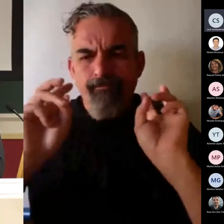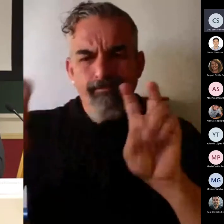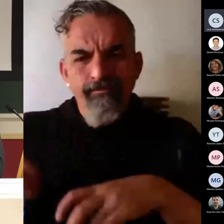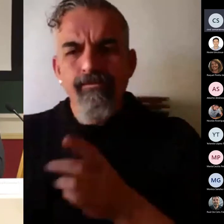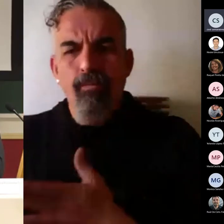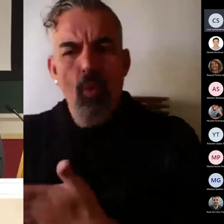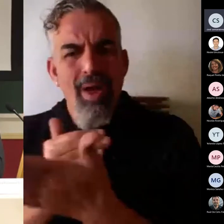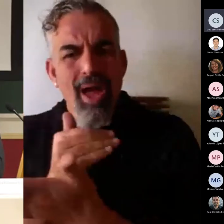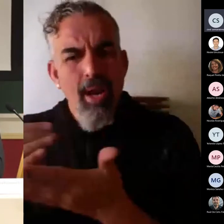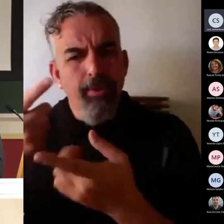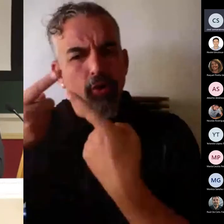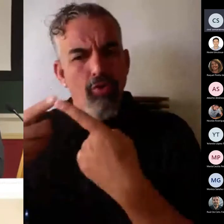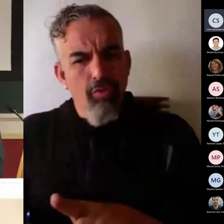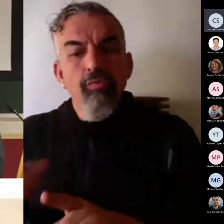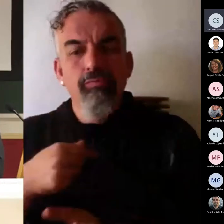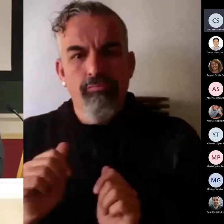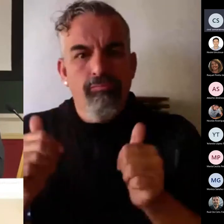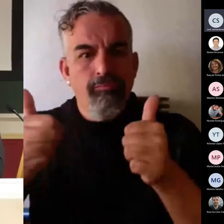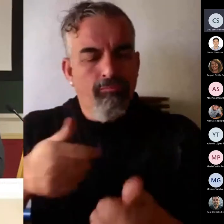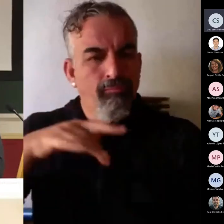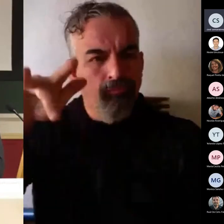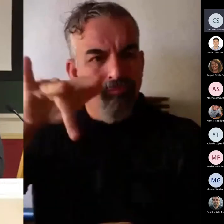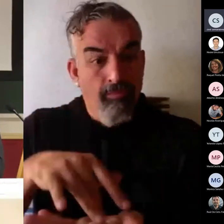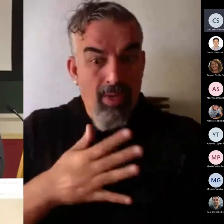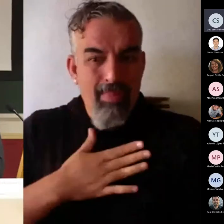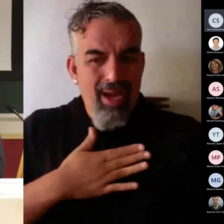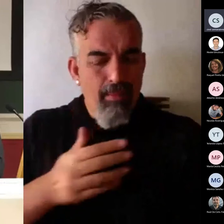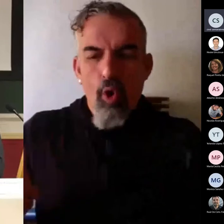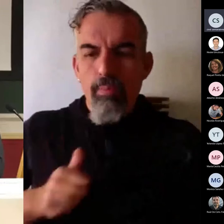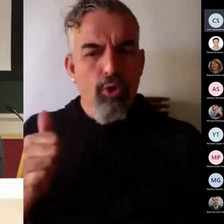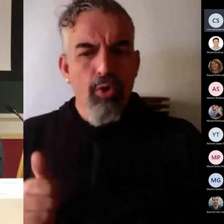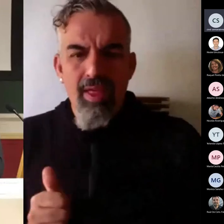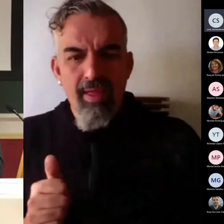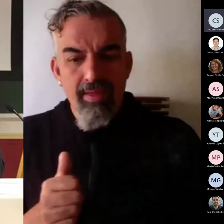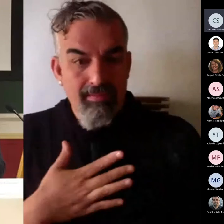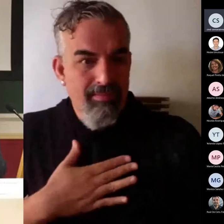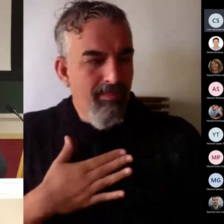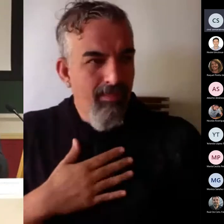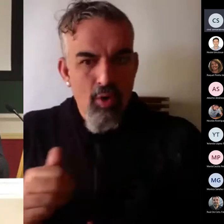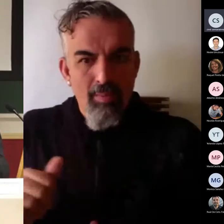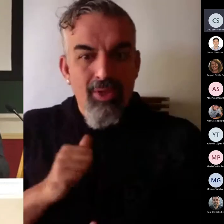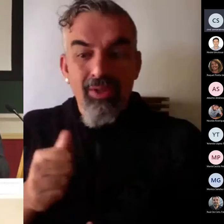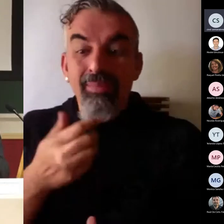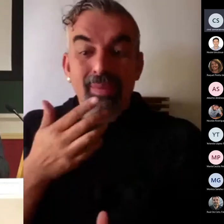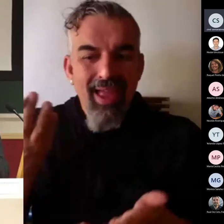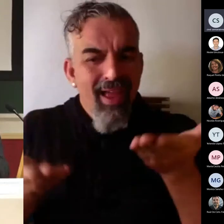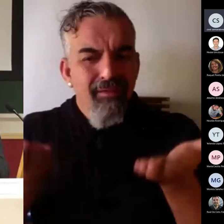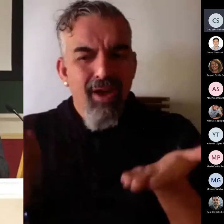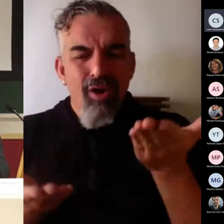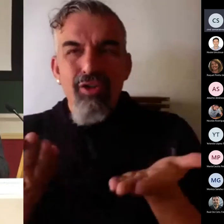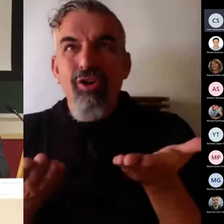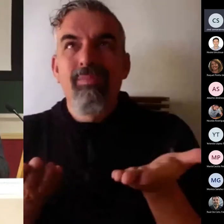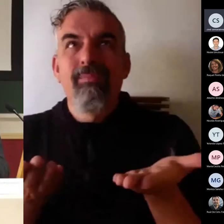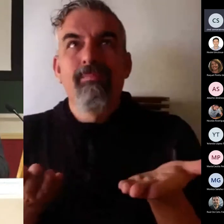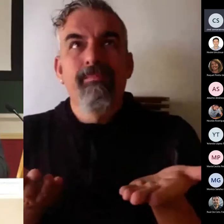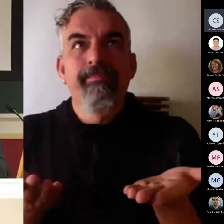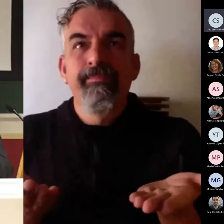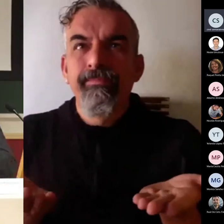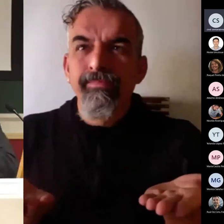que ha sido una oportunidad, que es la evaluación no solo de